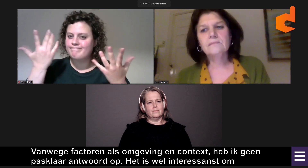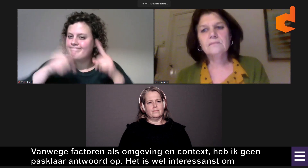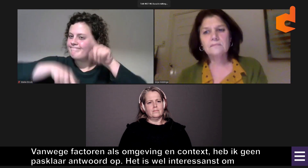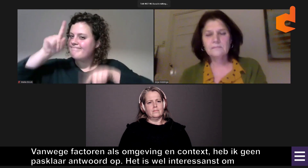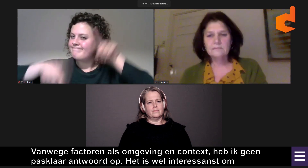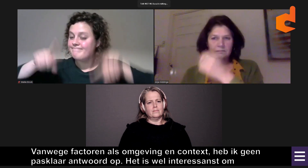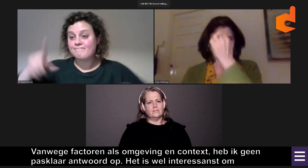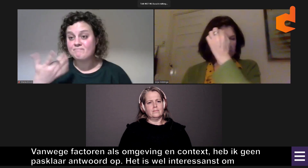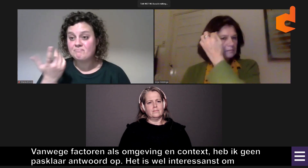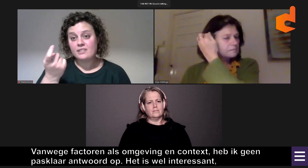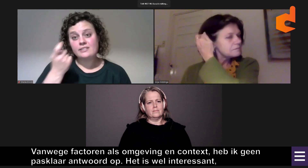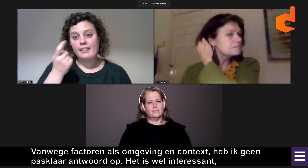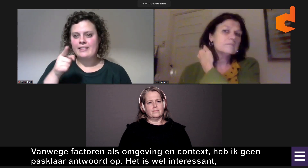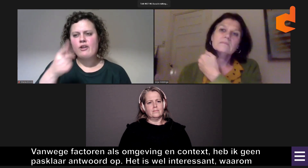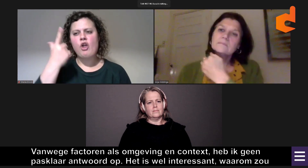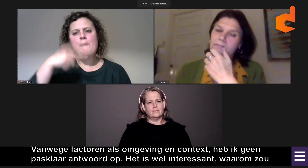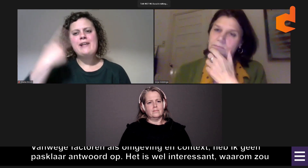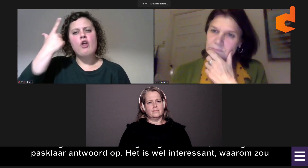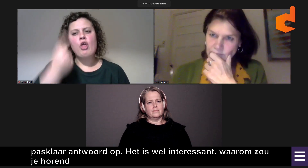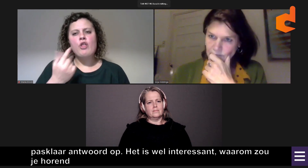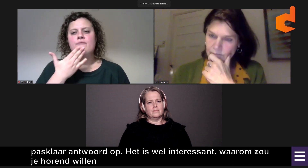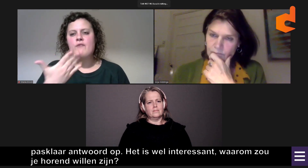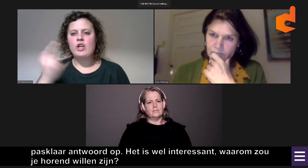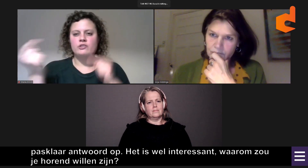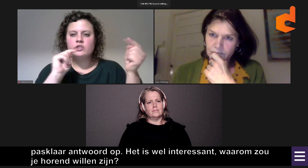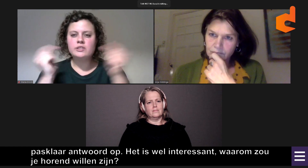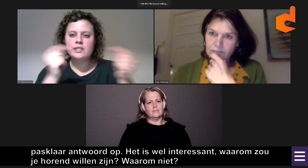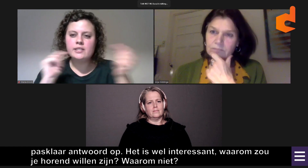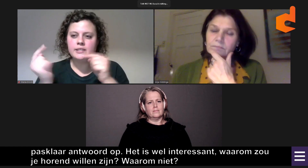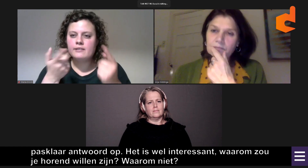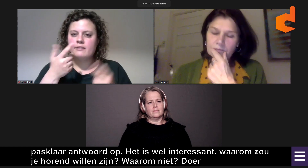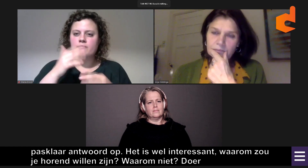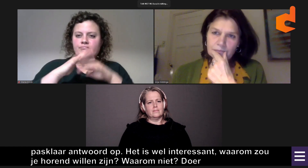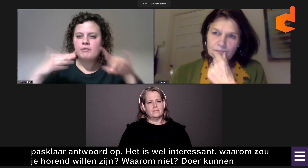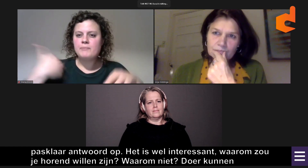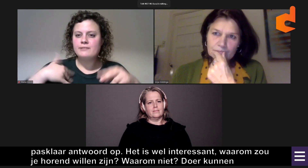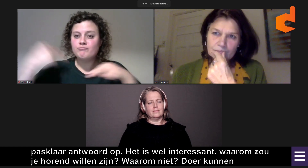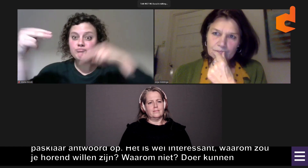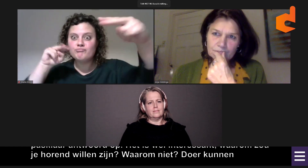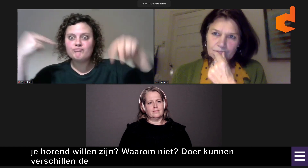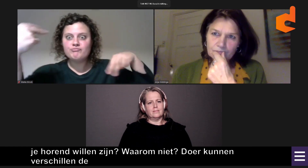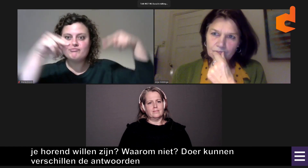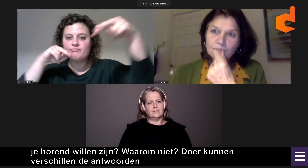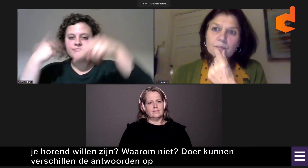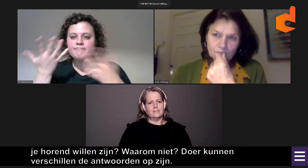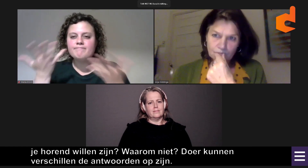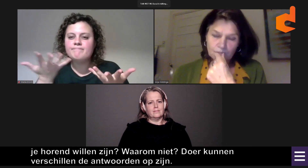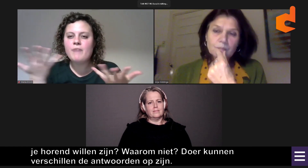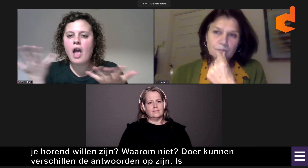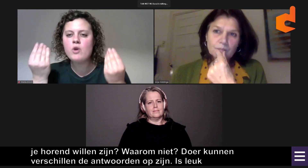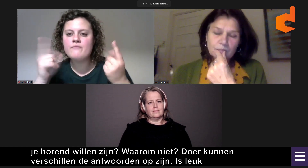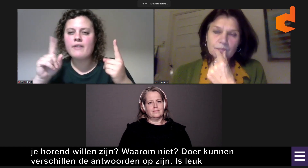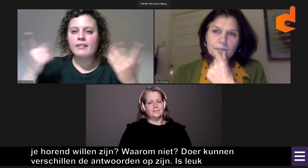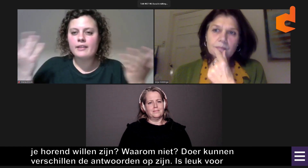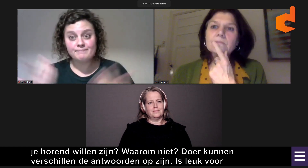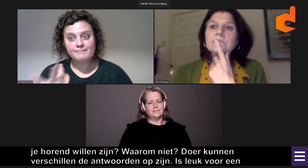zijn en waarom niet? Daar kunnen verschillende antwoorden op zijn. Ik denk dat het meer een leuke vraag is, ook voor een discussie ook. Om te kijken